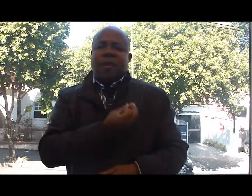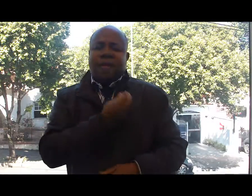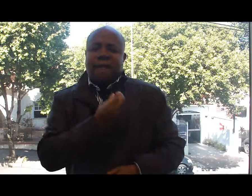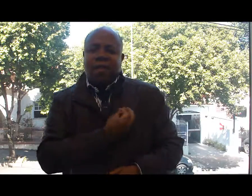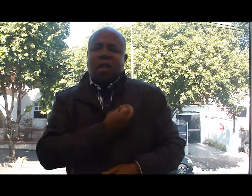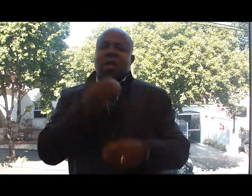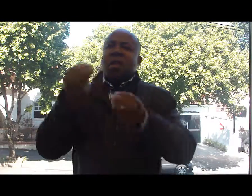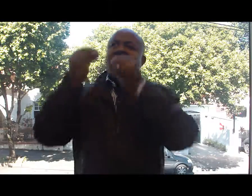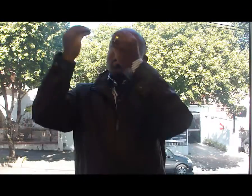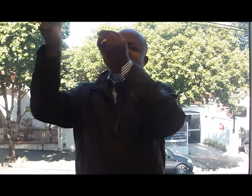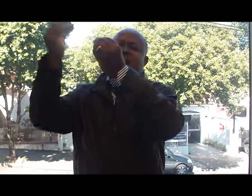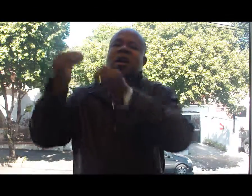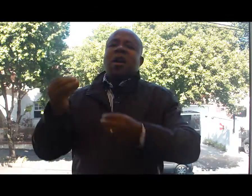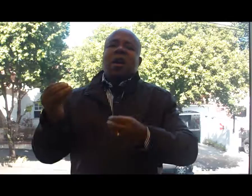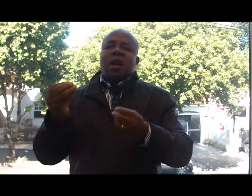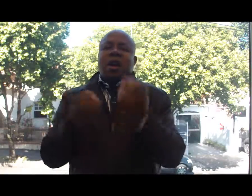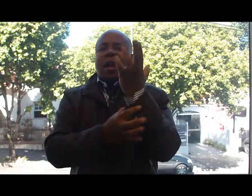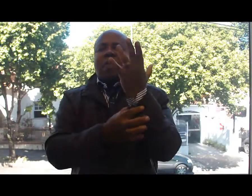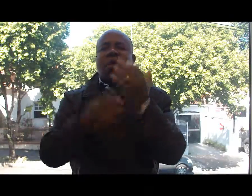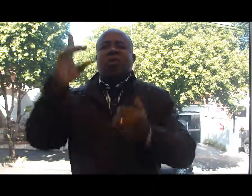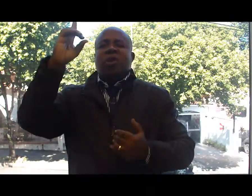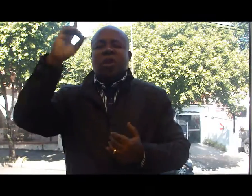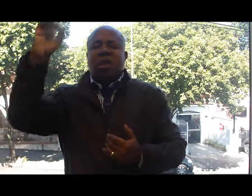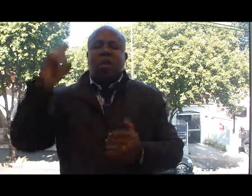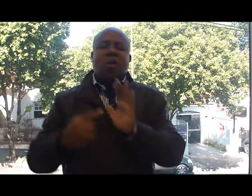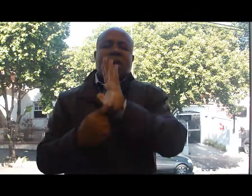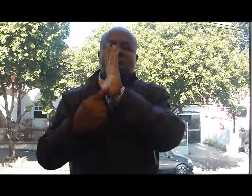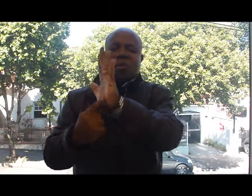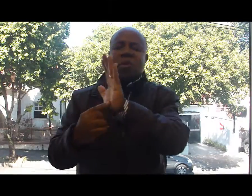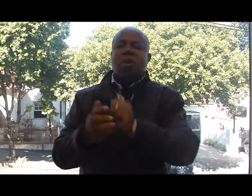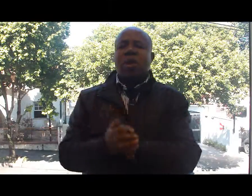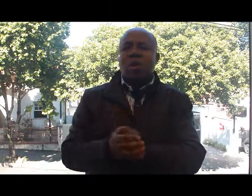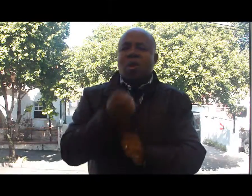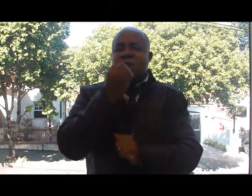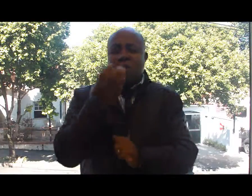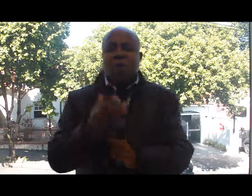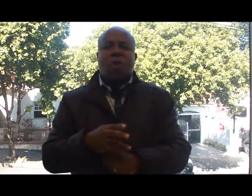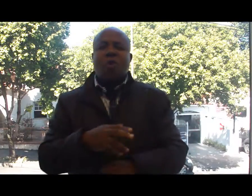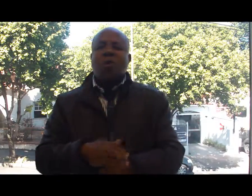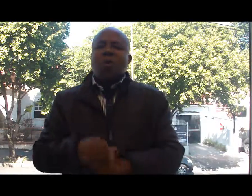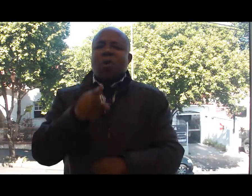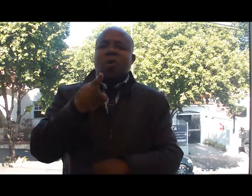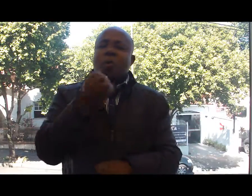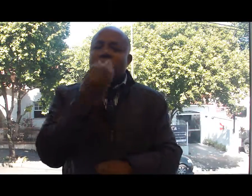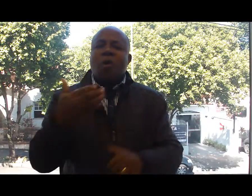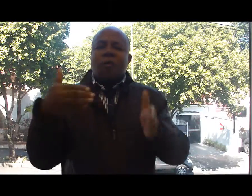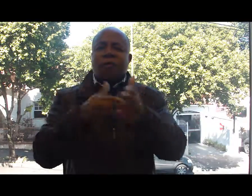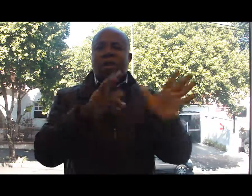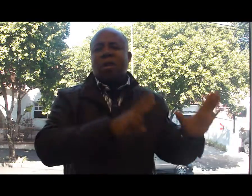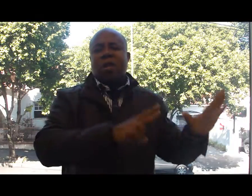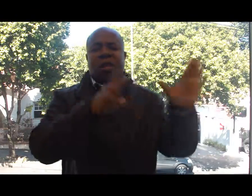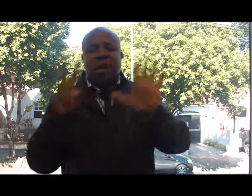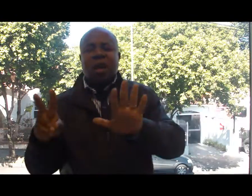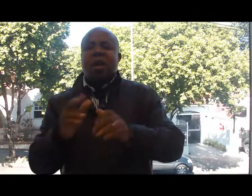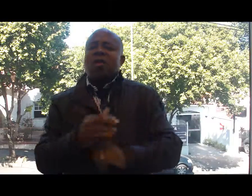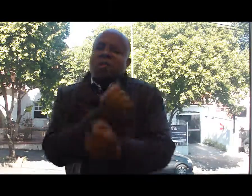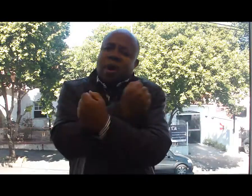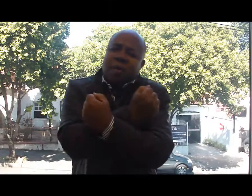irá lhe abençoar. A todos vocês, um ótimo final de semana. A gente volta a se falar e se ouvir na segunda-feira de manhã.